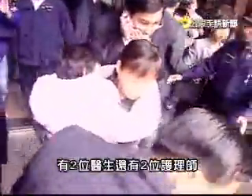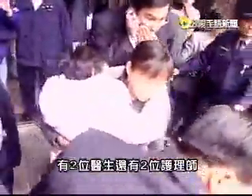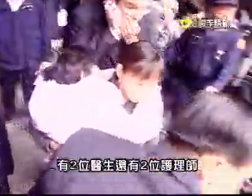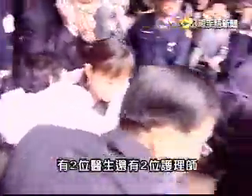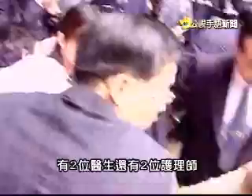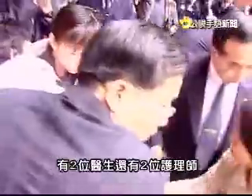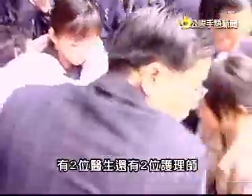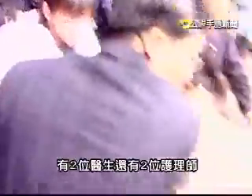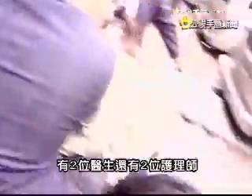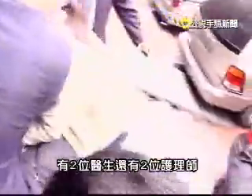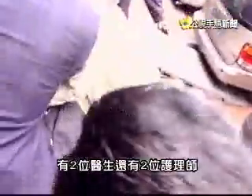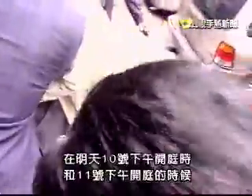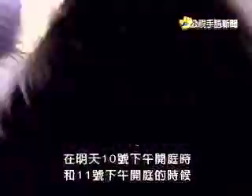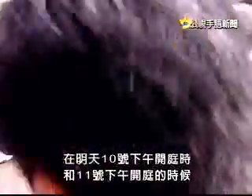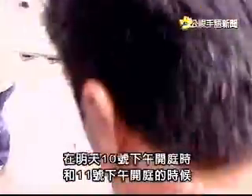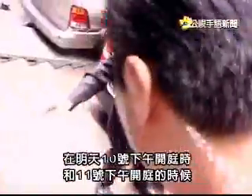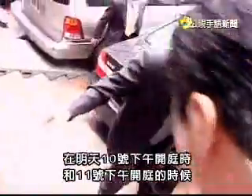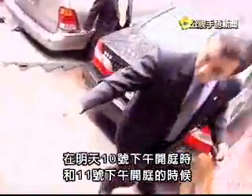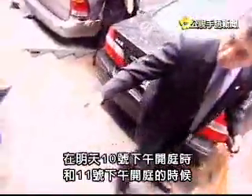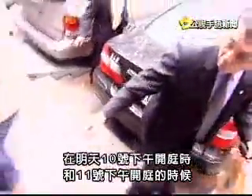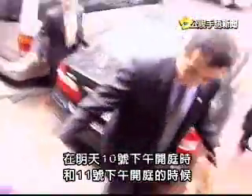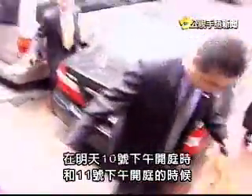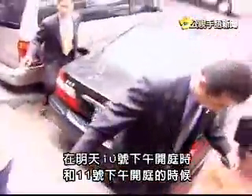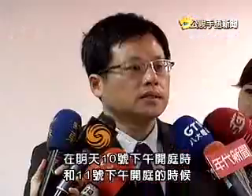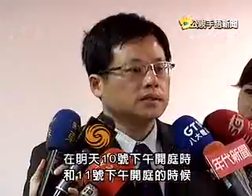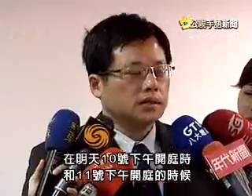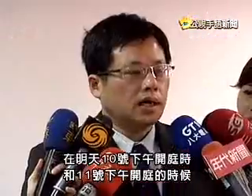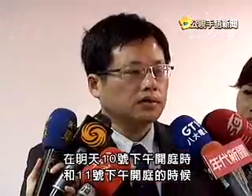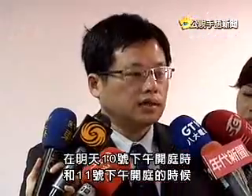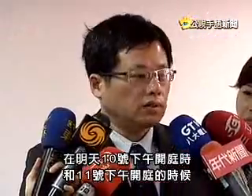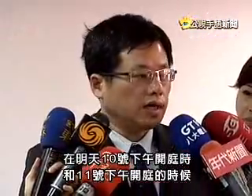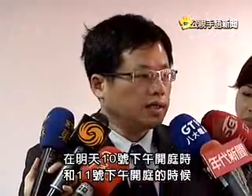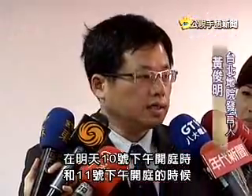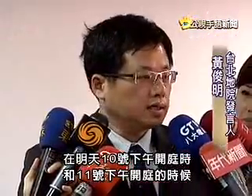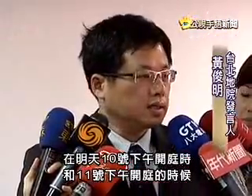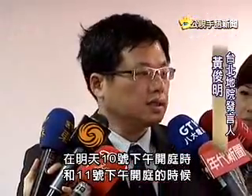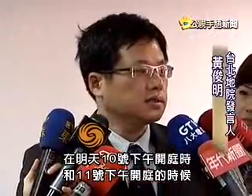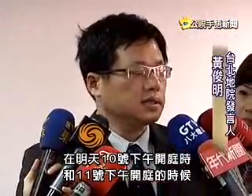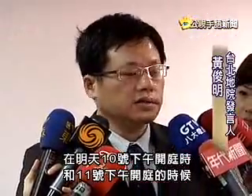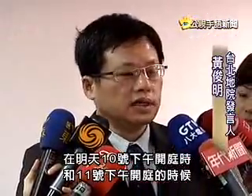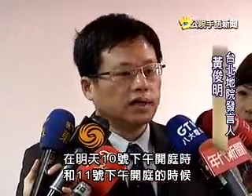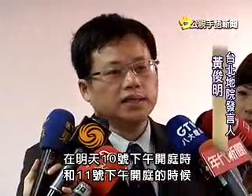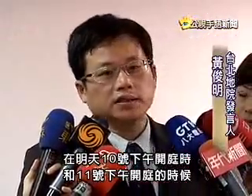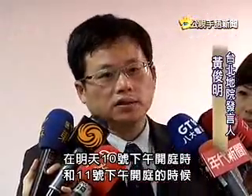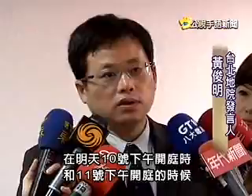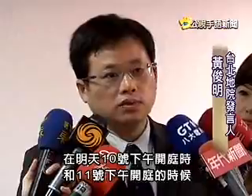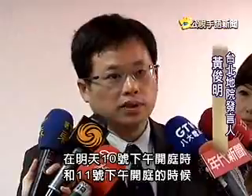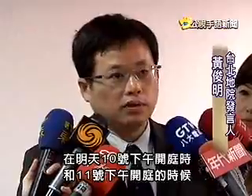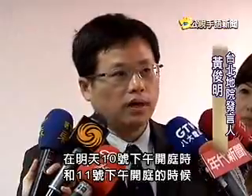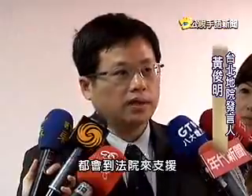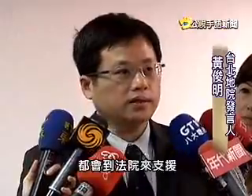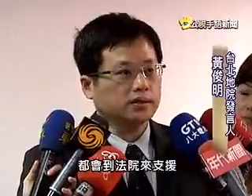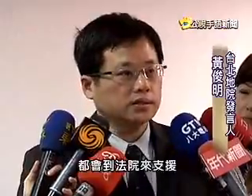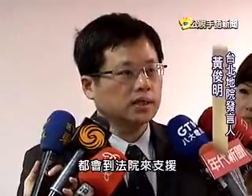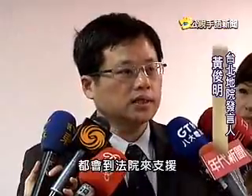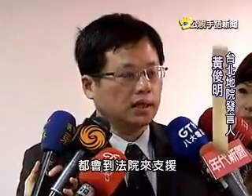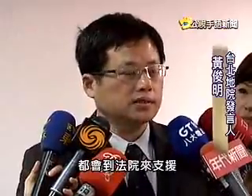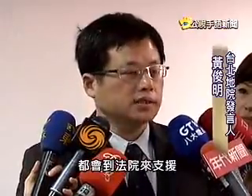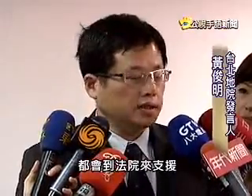两位护理师在明天10号下午开庭跟11号下午开庭的时候都会到法案来自演